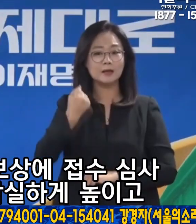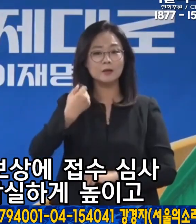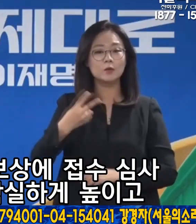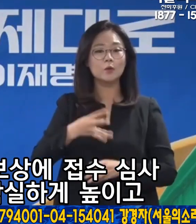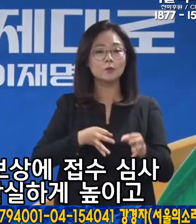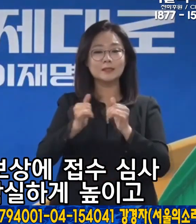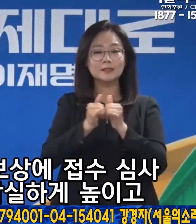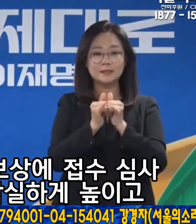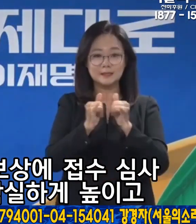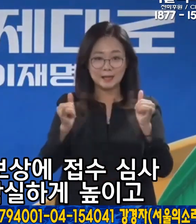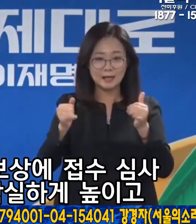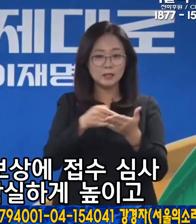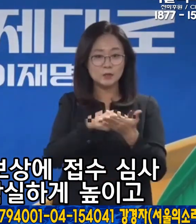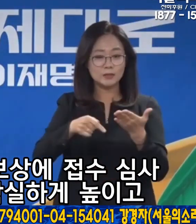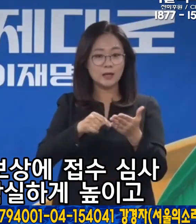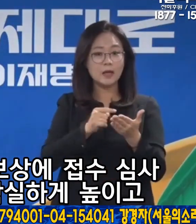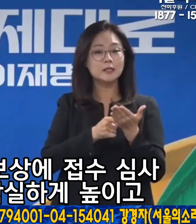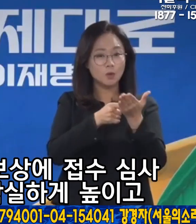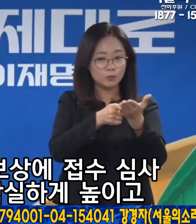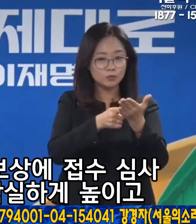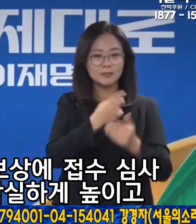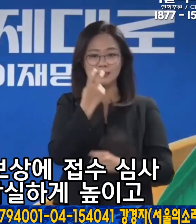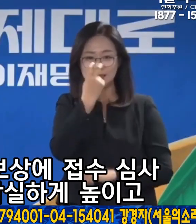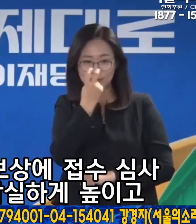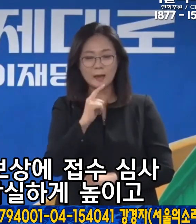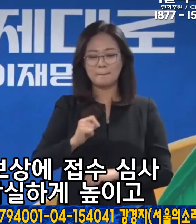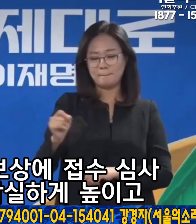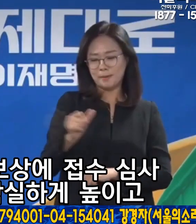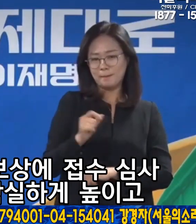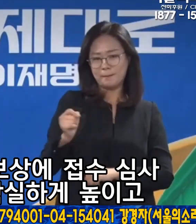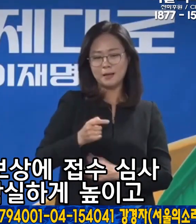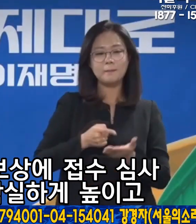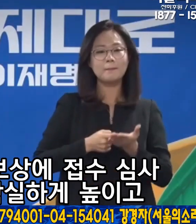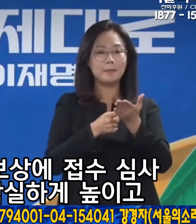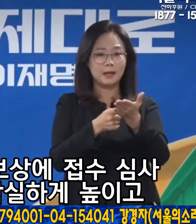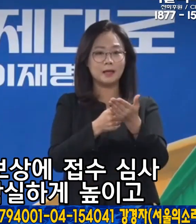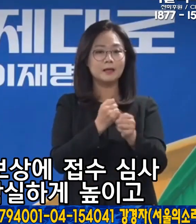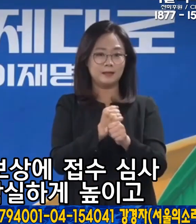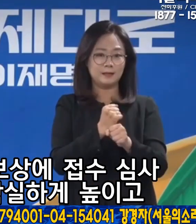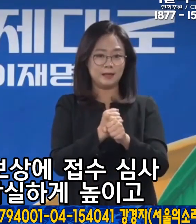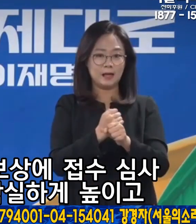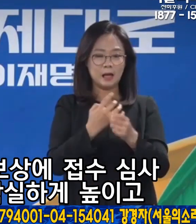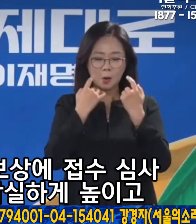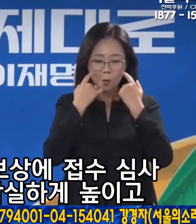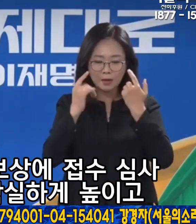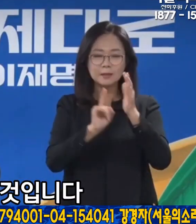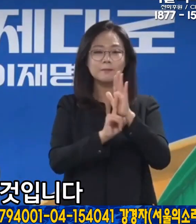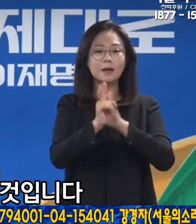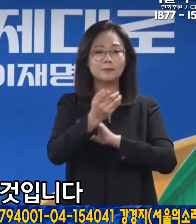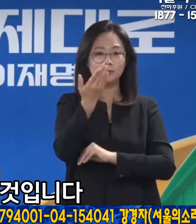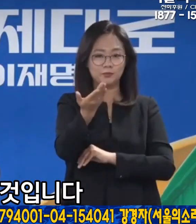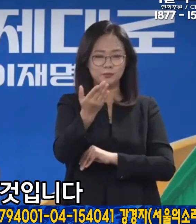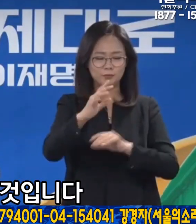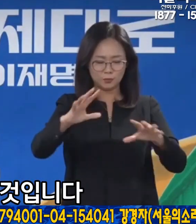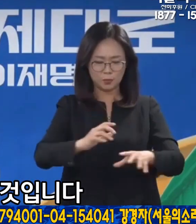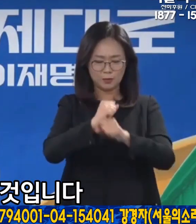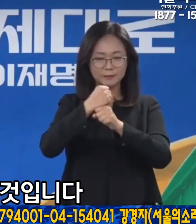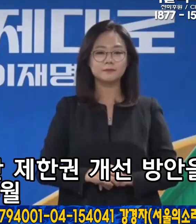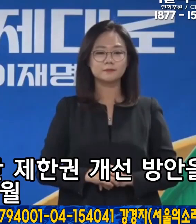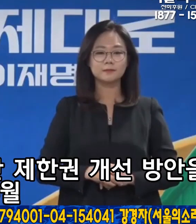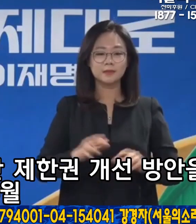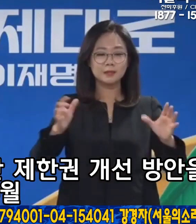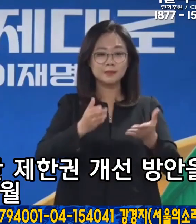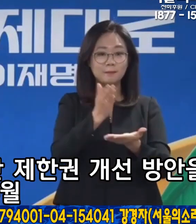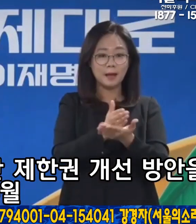소상공인 손실보상의 접수, 심사, 지급속도를 확실하게 높이고 총괄할 것입니다.